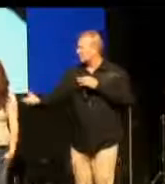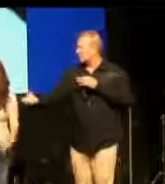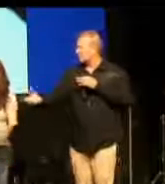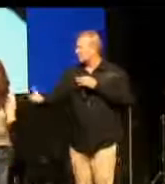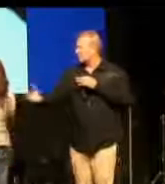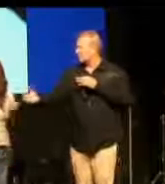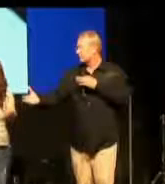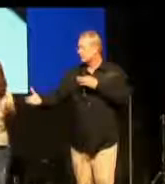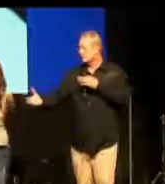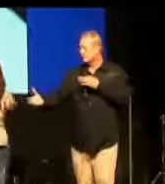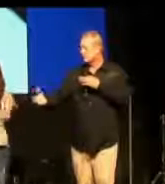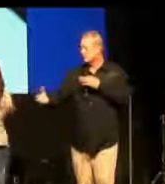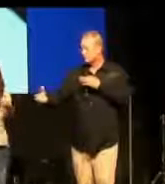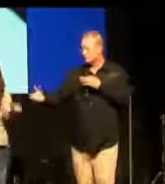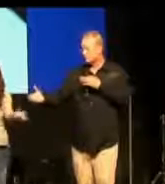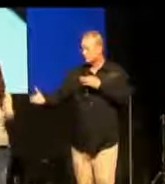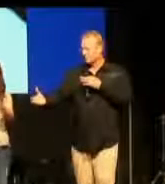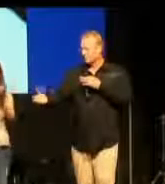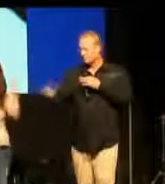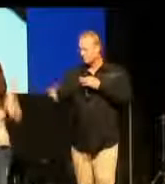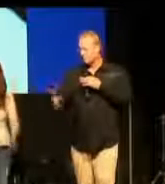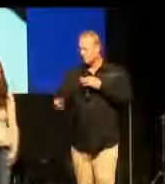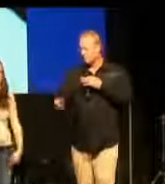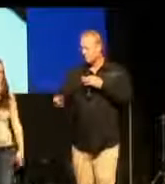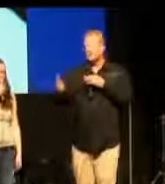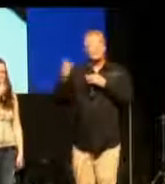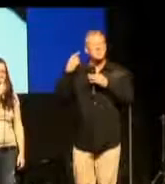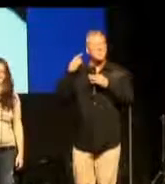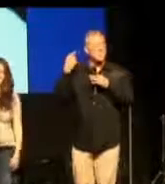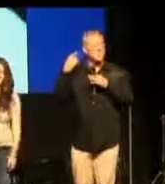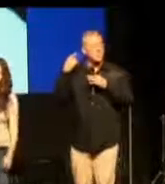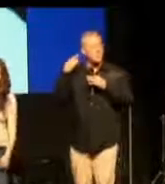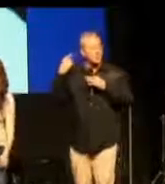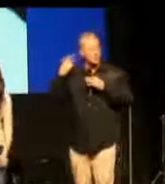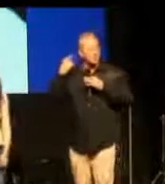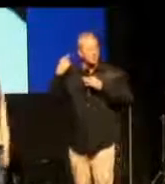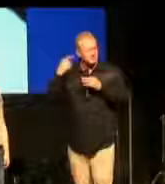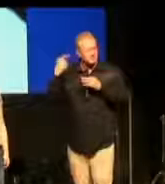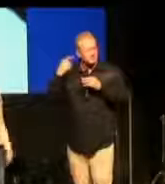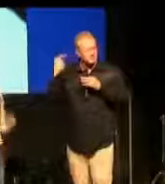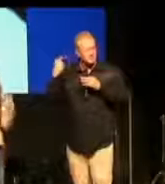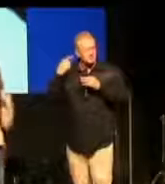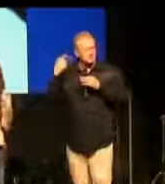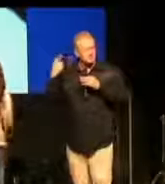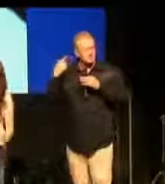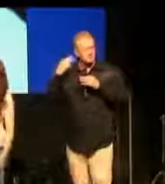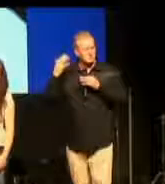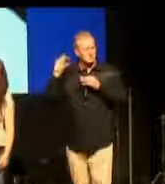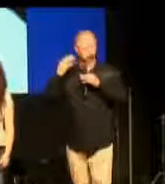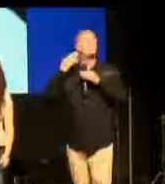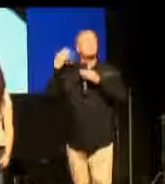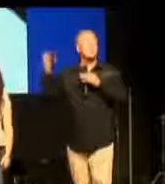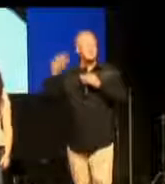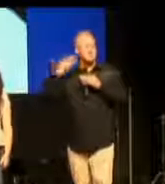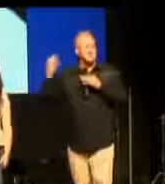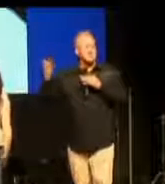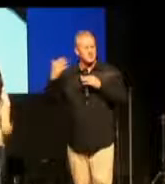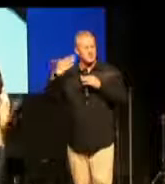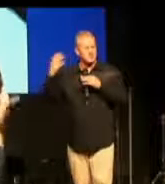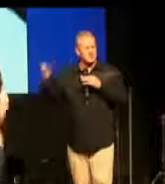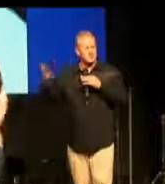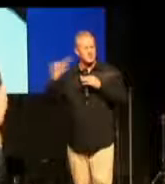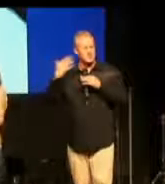Ärzte sagen, das ist einfach nur ein nichts. Aber ich konnte was hören. Ich